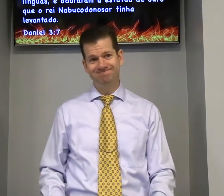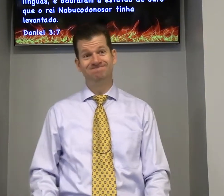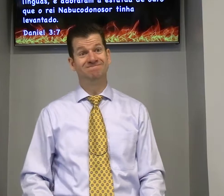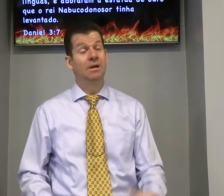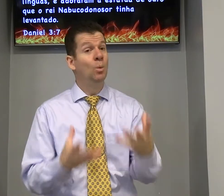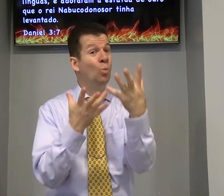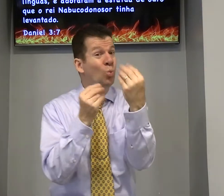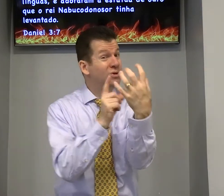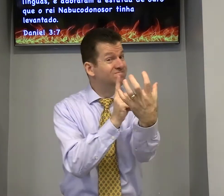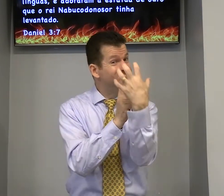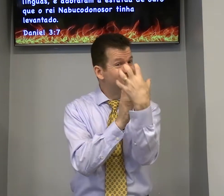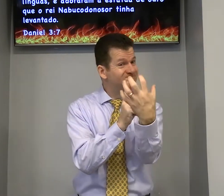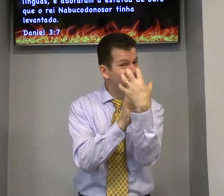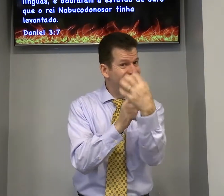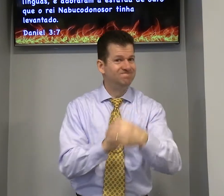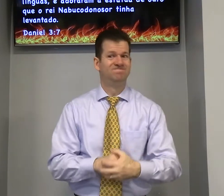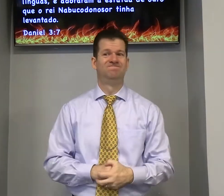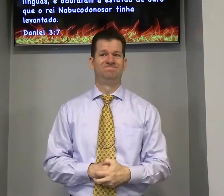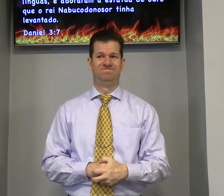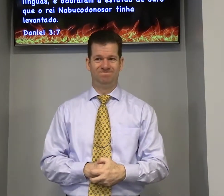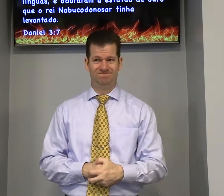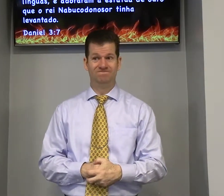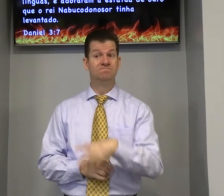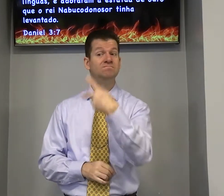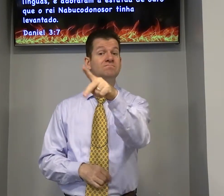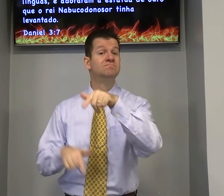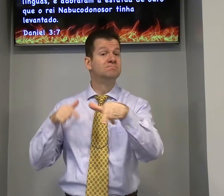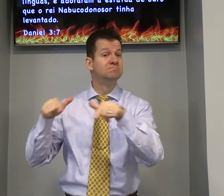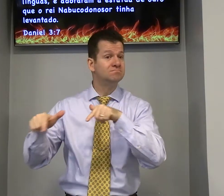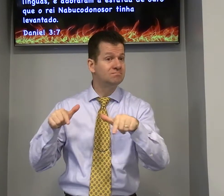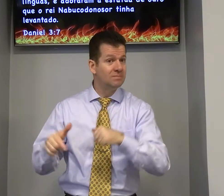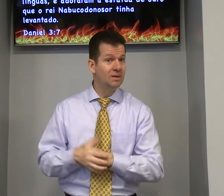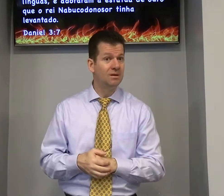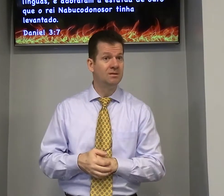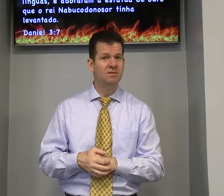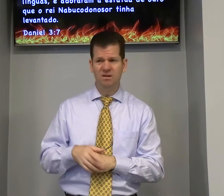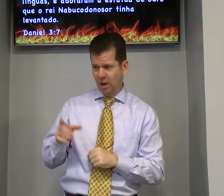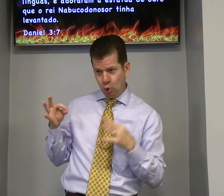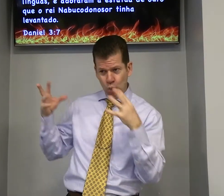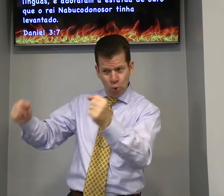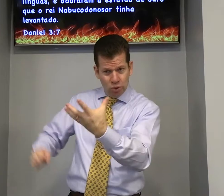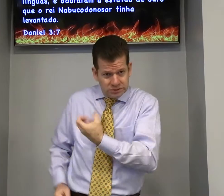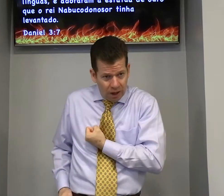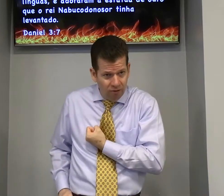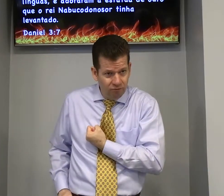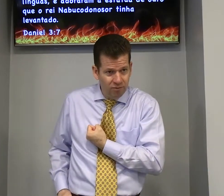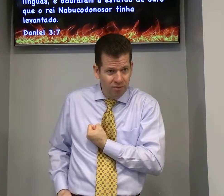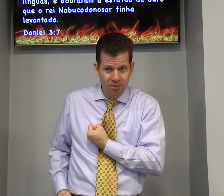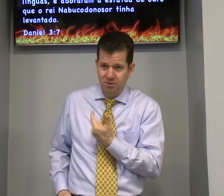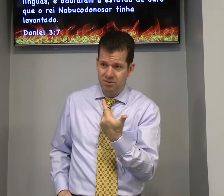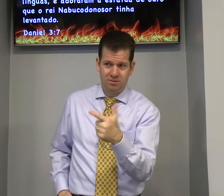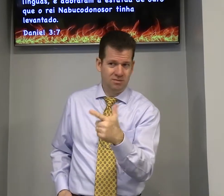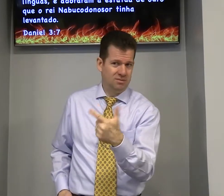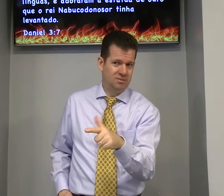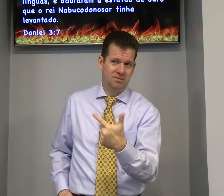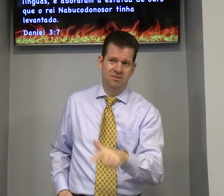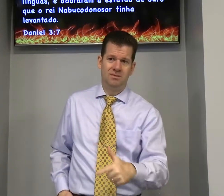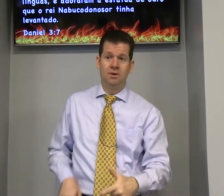diferente o mundo tem muita pressão o mundo todo mundo é